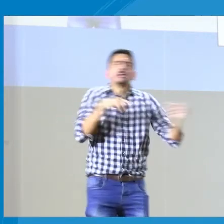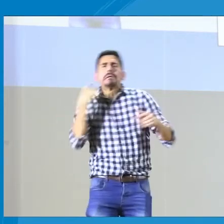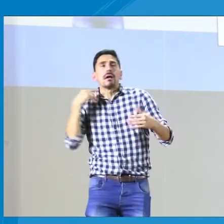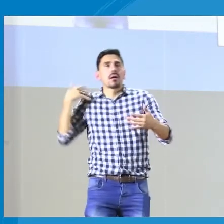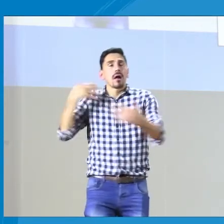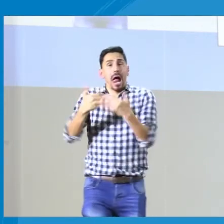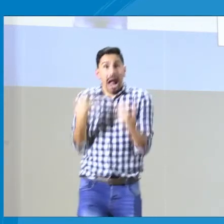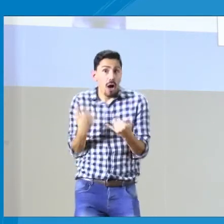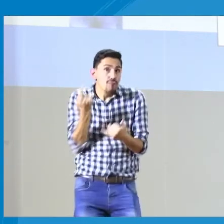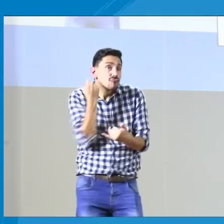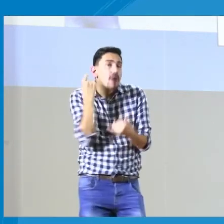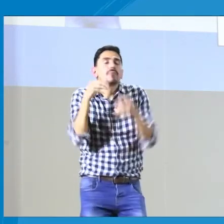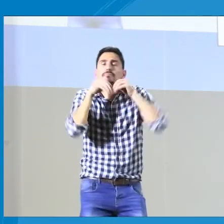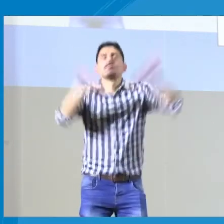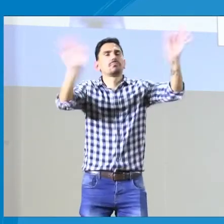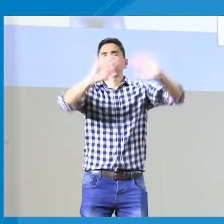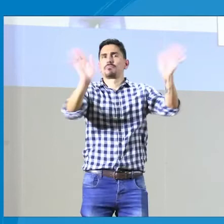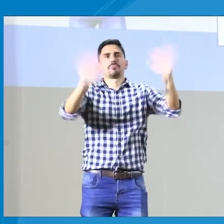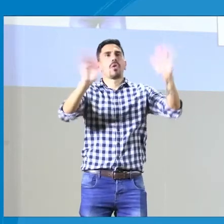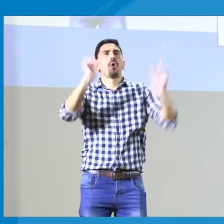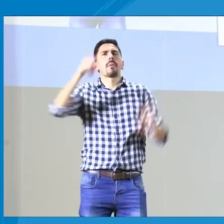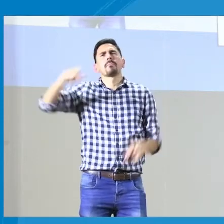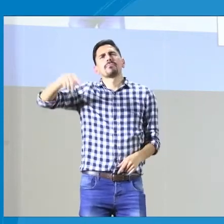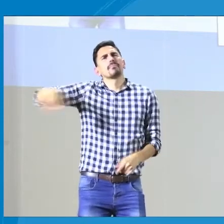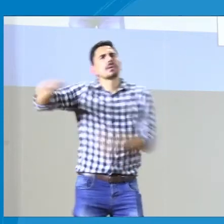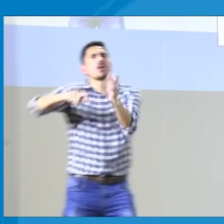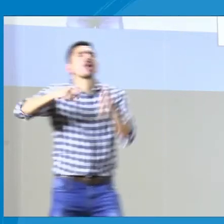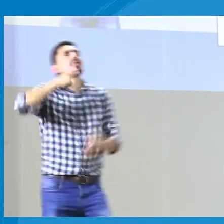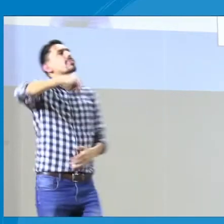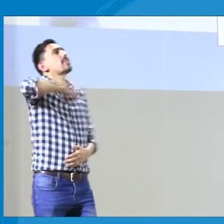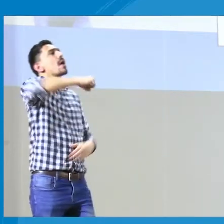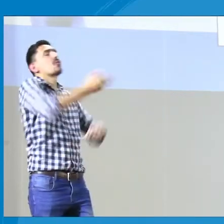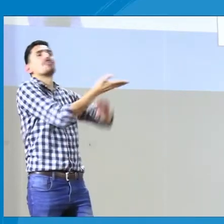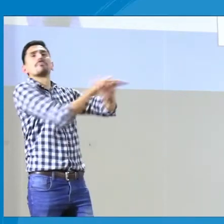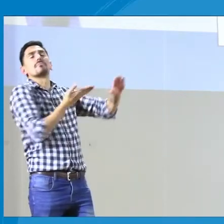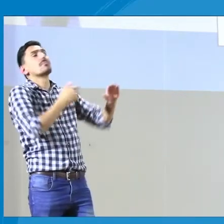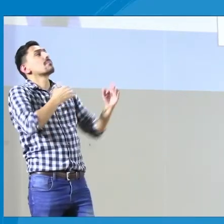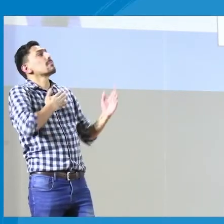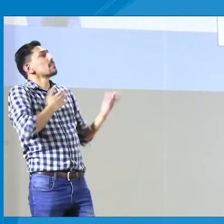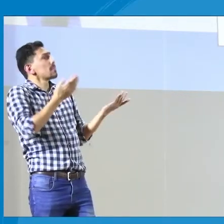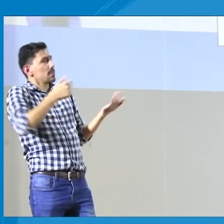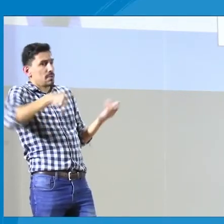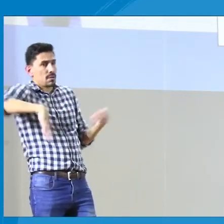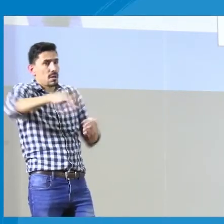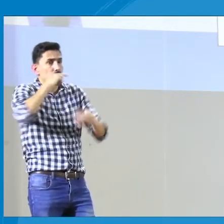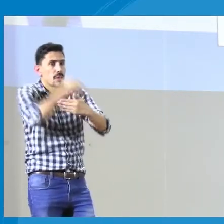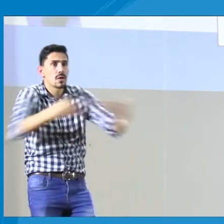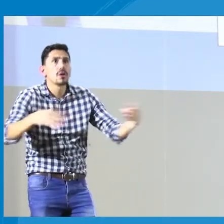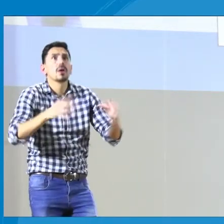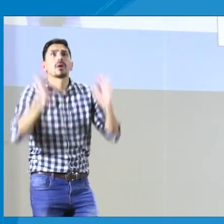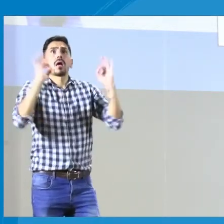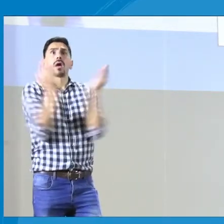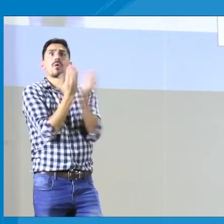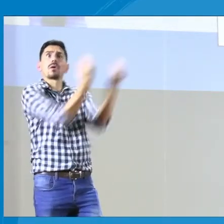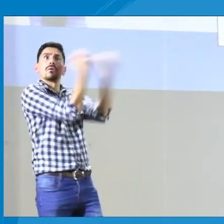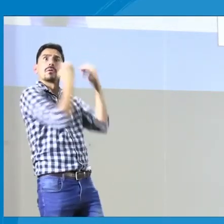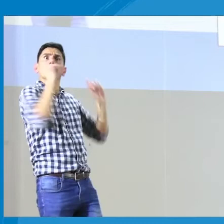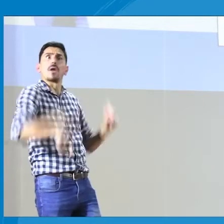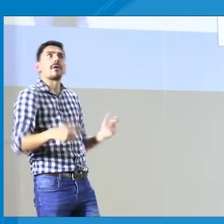Porque a veces es muy difícil y entra en diferentes situaciones de